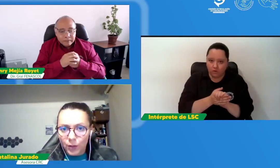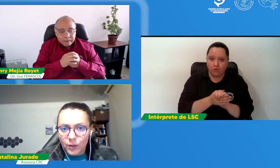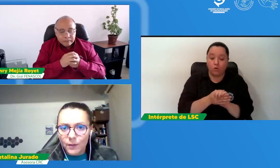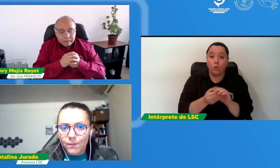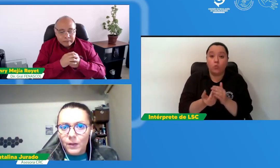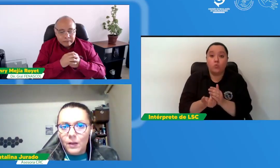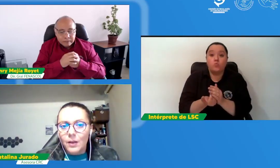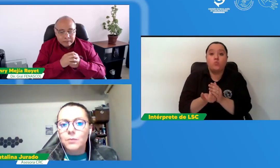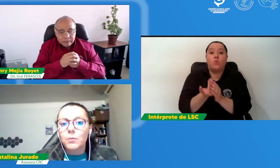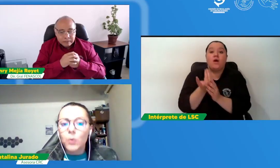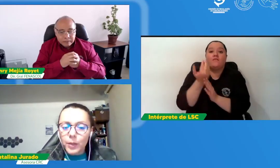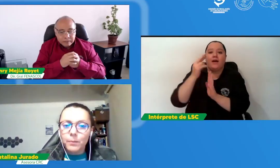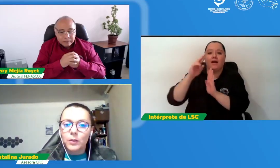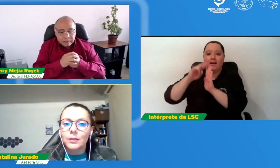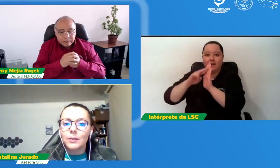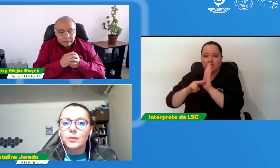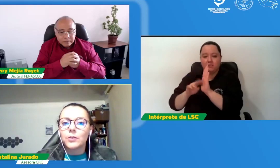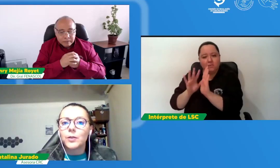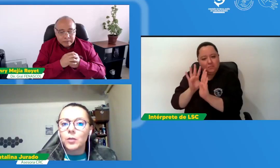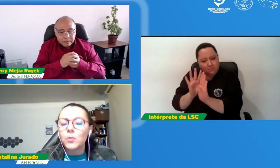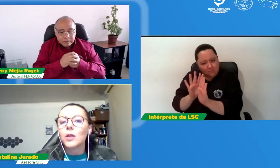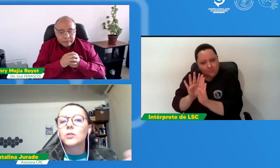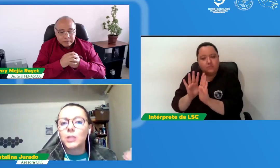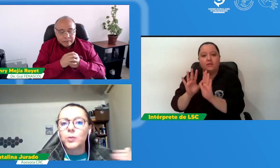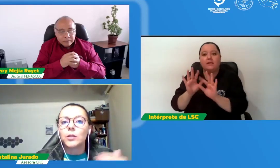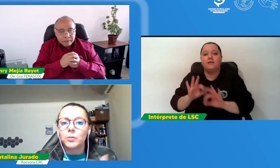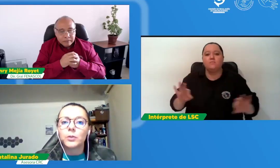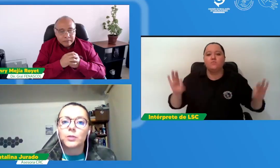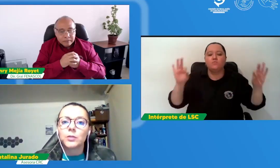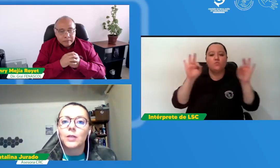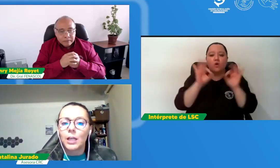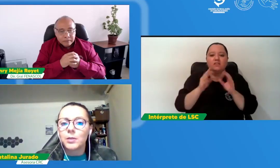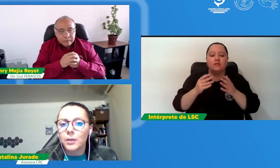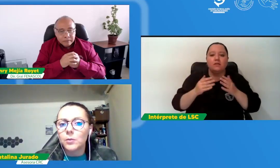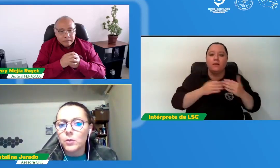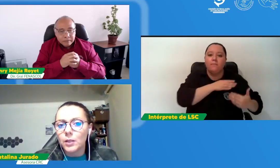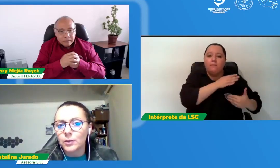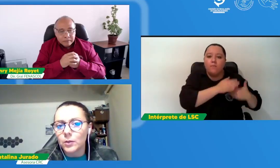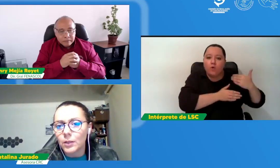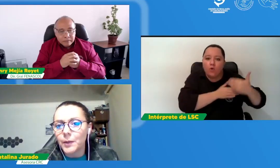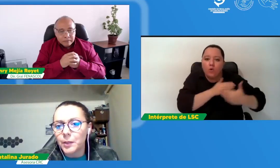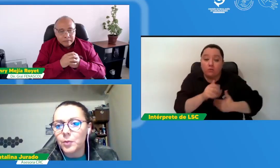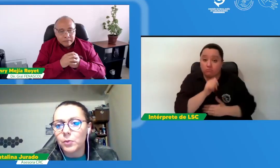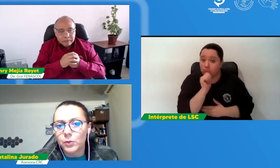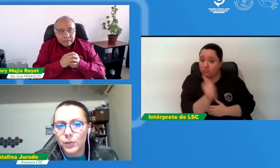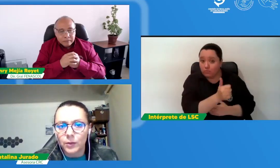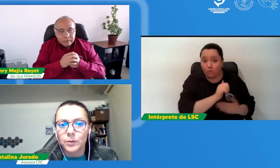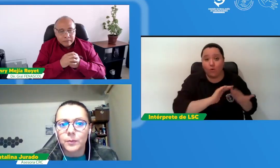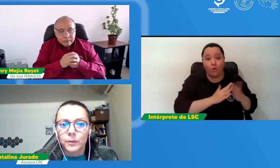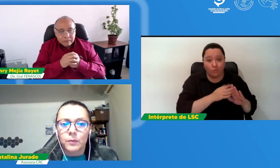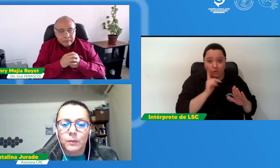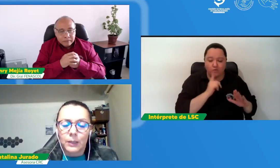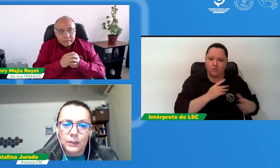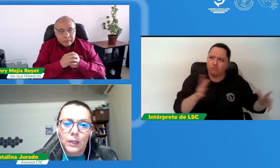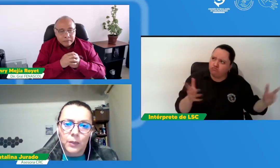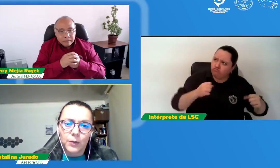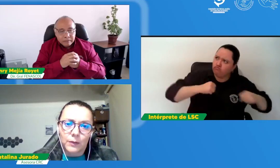es muy importante concebirlo como la continuidad de un proceso que la misma comunidad sorda ha venido impulsando desde años atrás